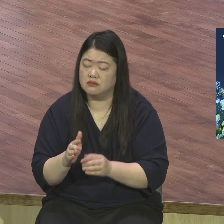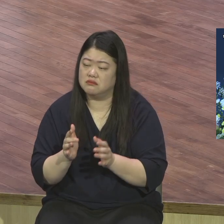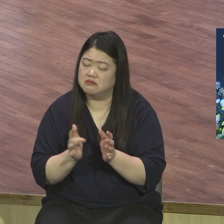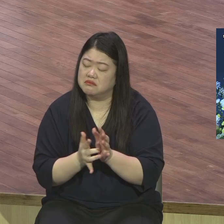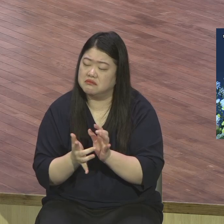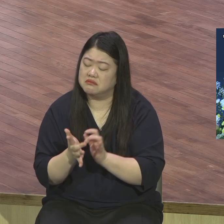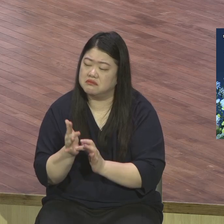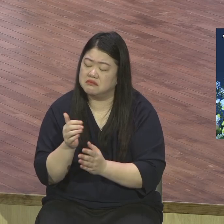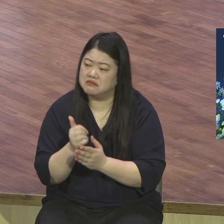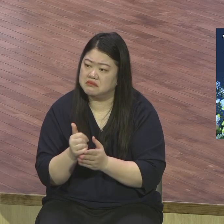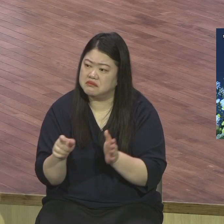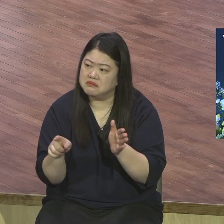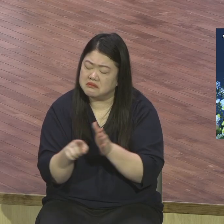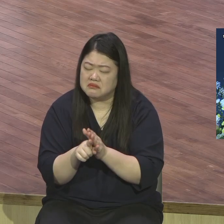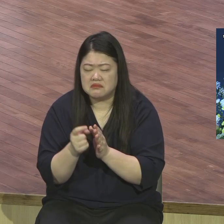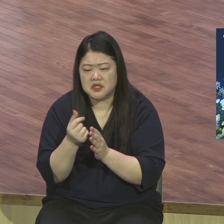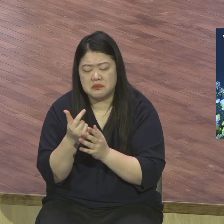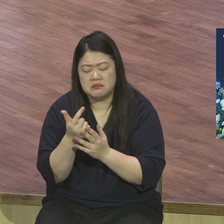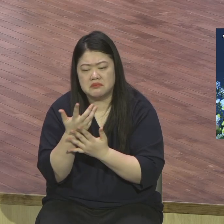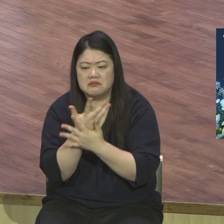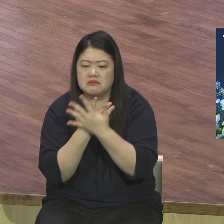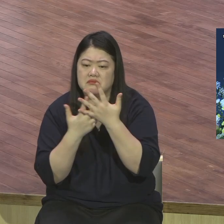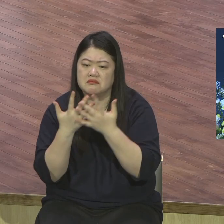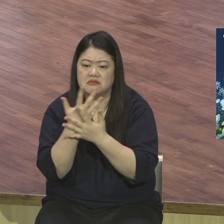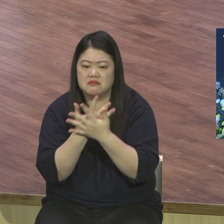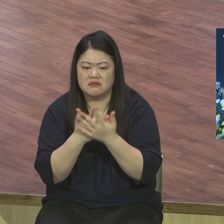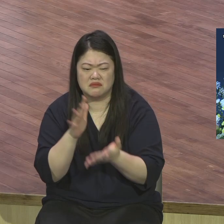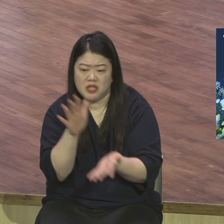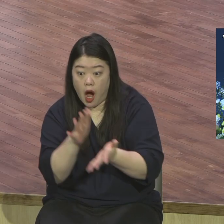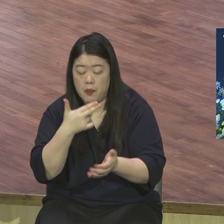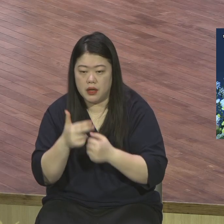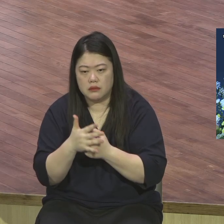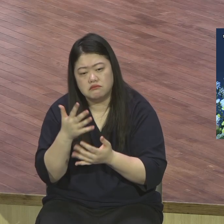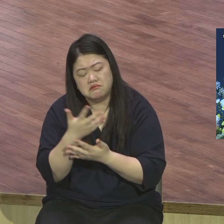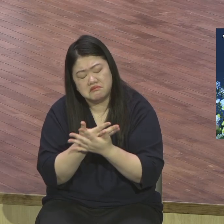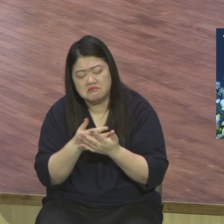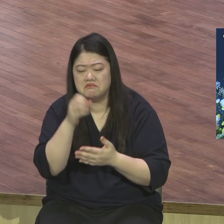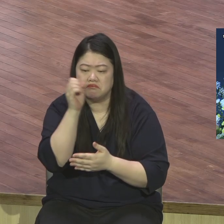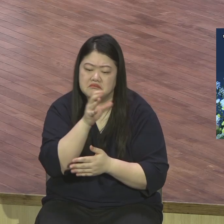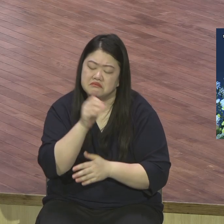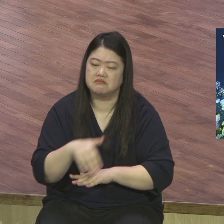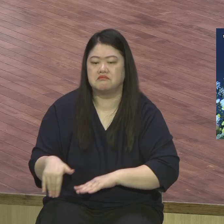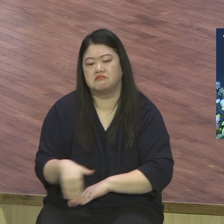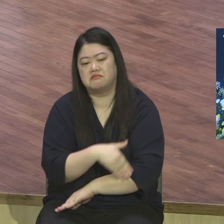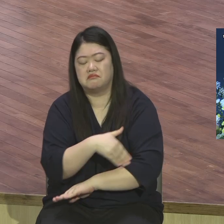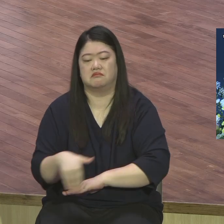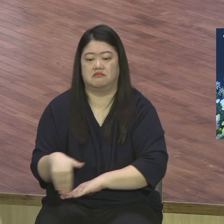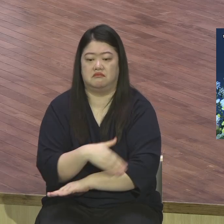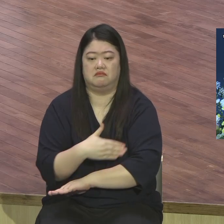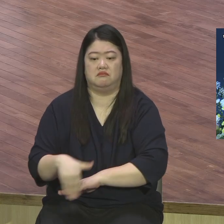확신이나 이런 열정이 없었어요 그런데 그가 19세 때